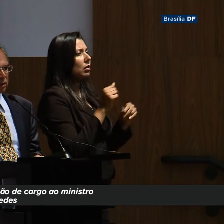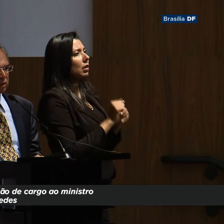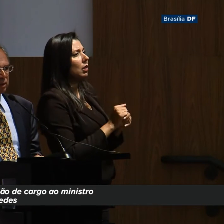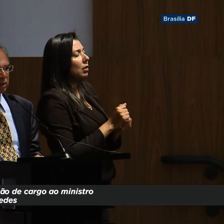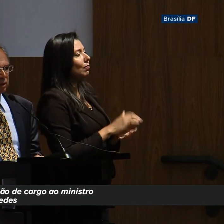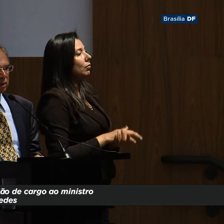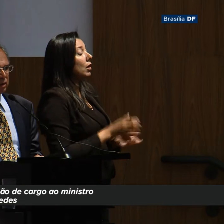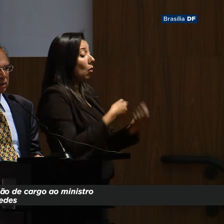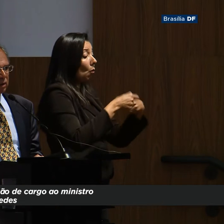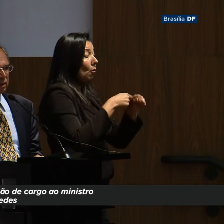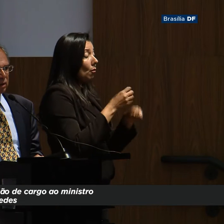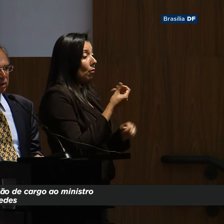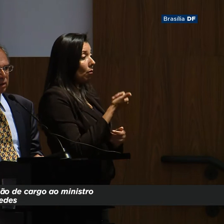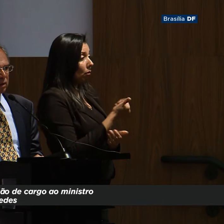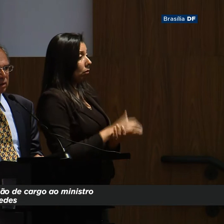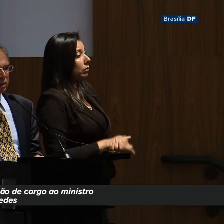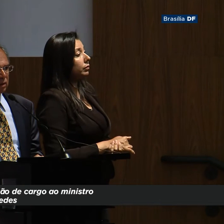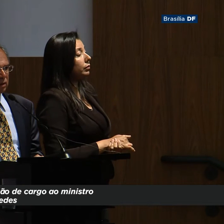de estabilização.